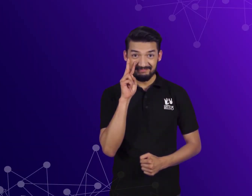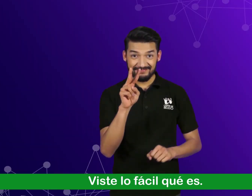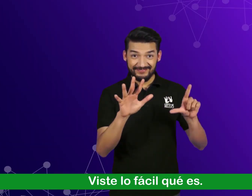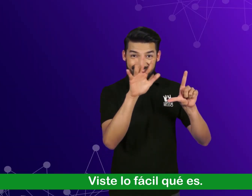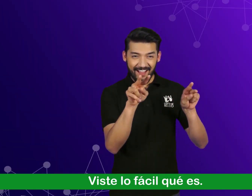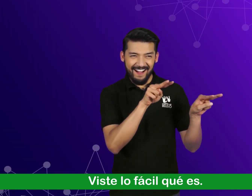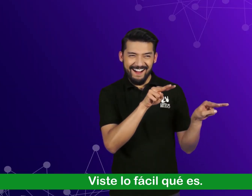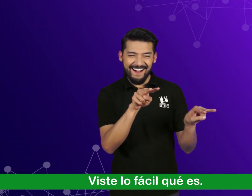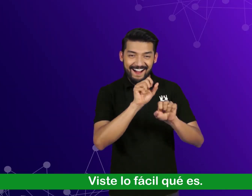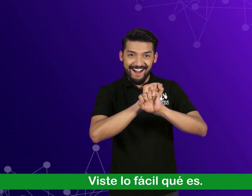¿Viste lo fácil que es?